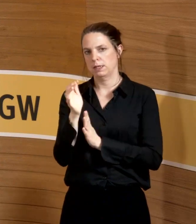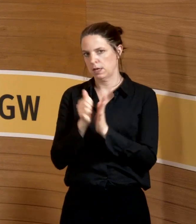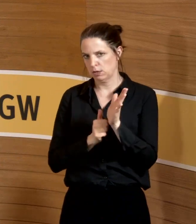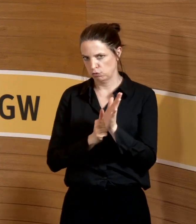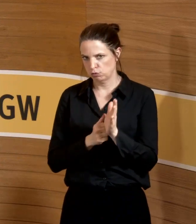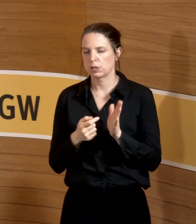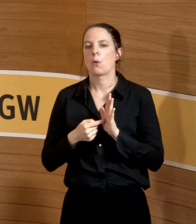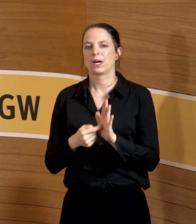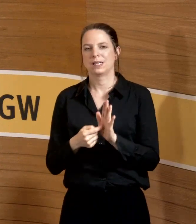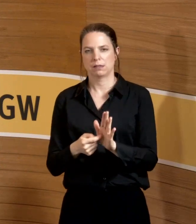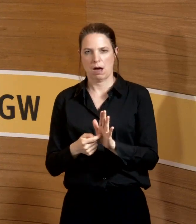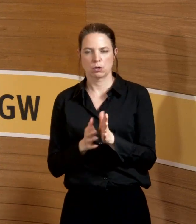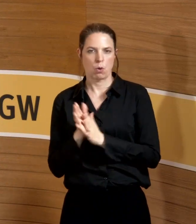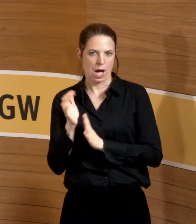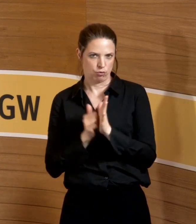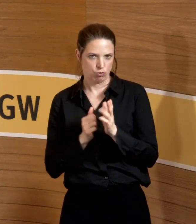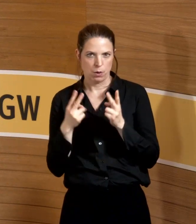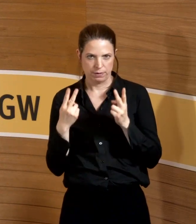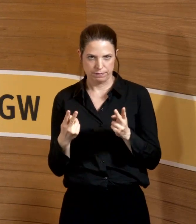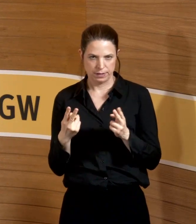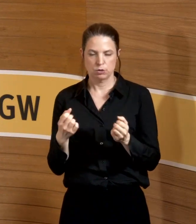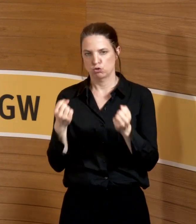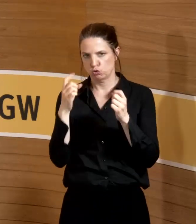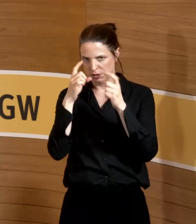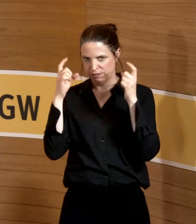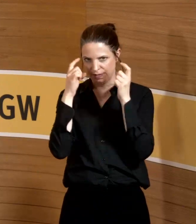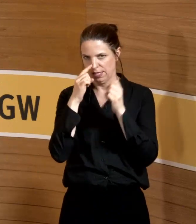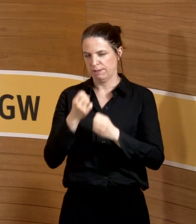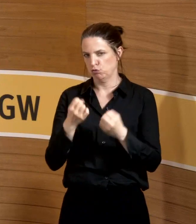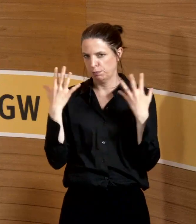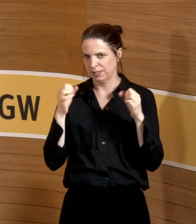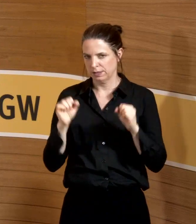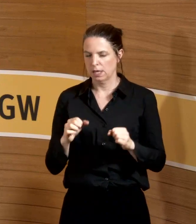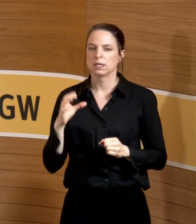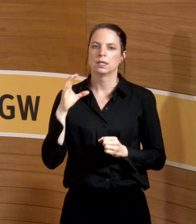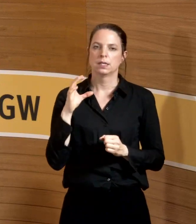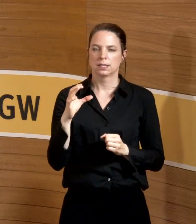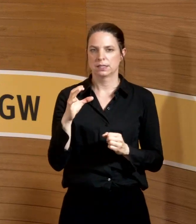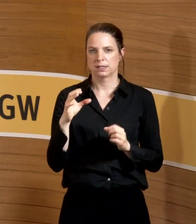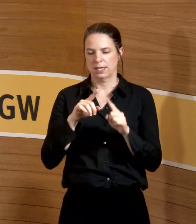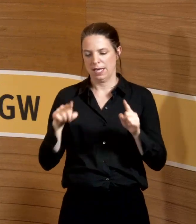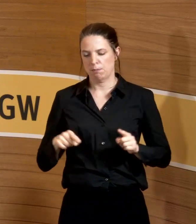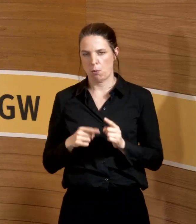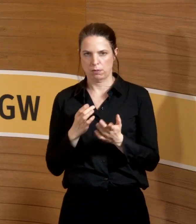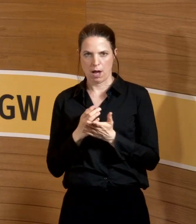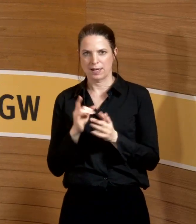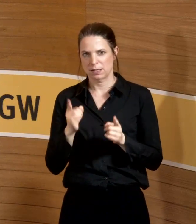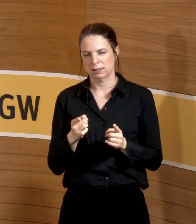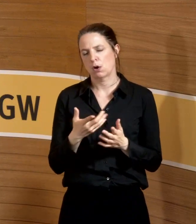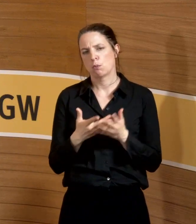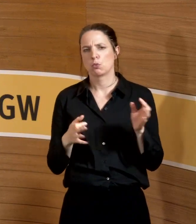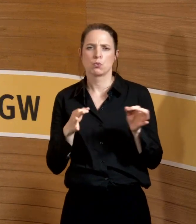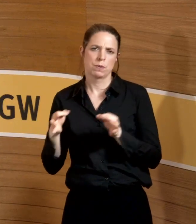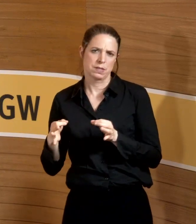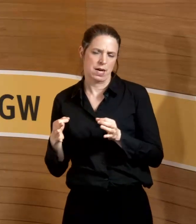Indikatorhandschuhen, Schutzvisiere, wenn es spritzen sollte, C-Bogeneinsatz ist jetzt nicht blutübertragbar, aber auch das muss natürlich